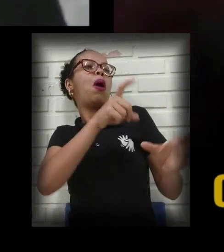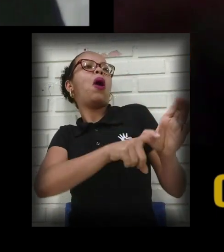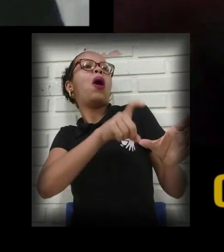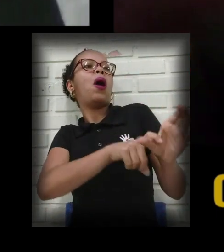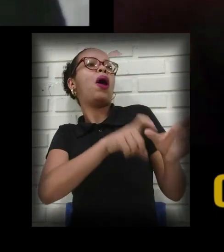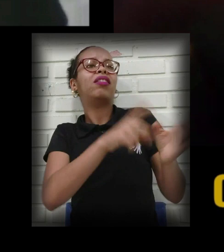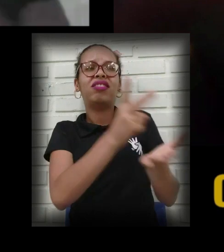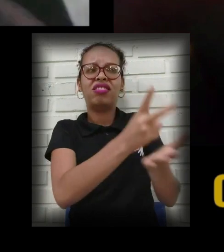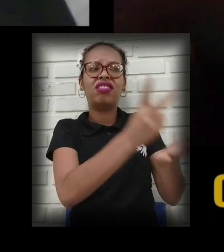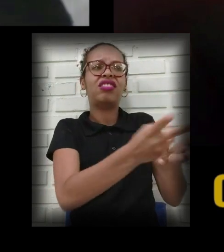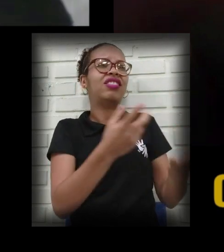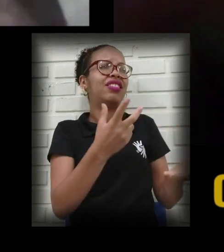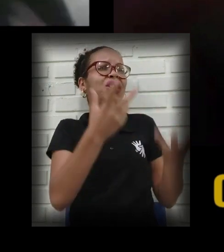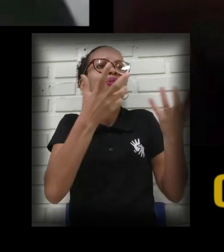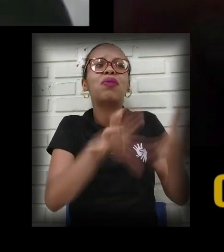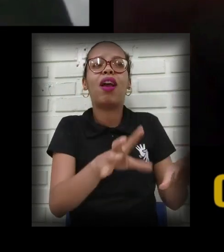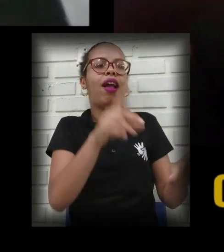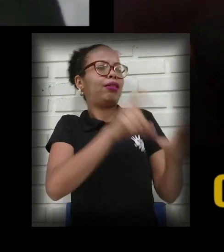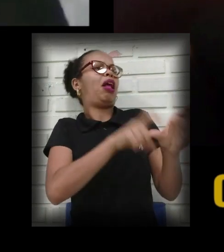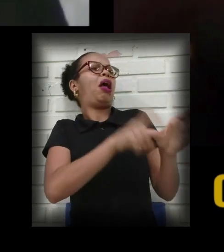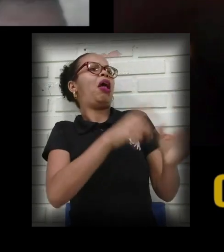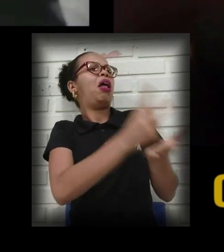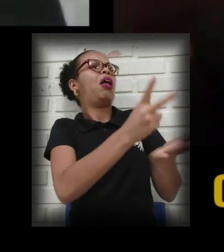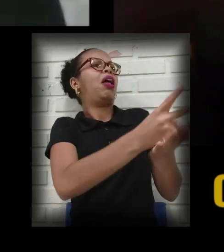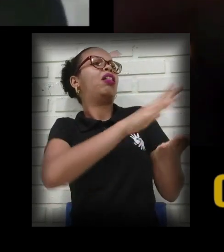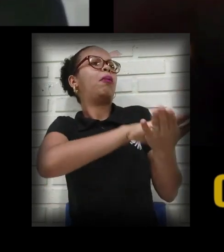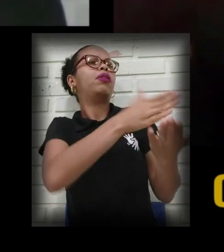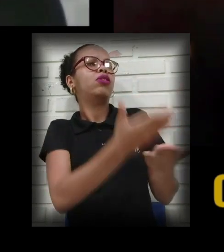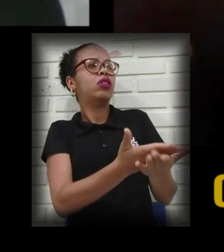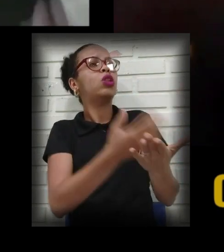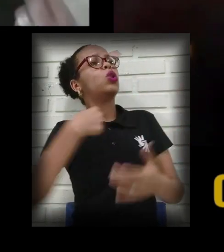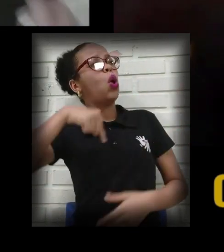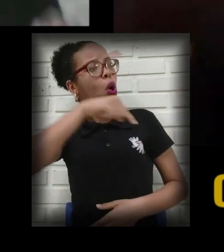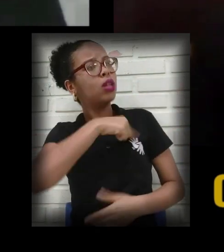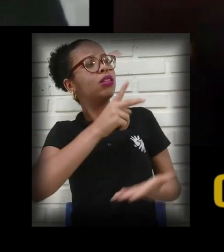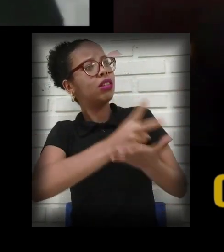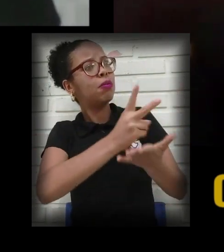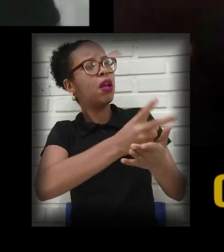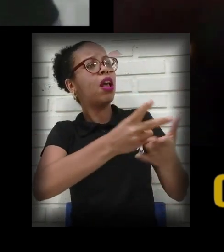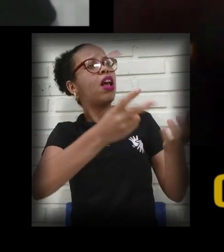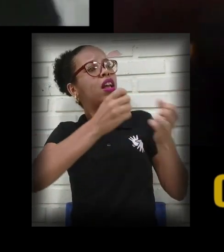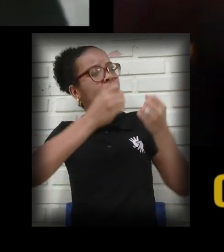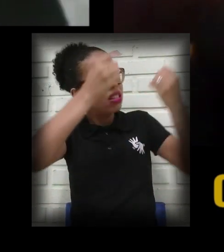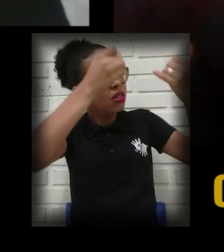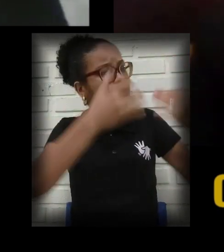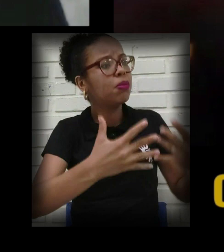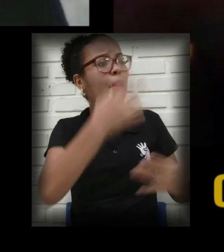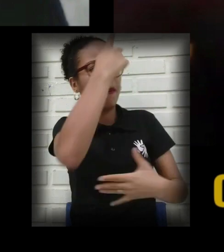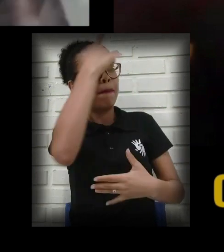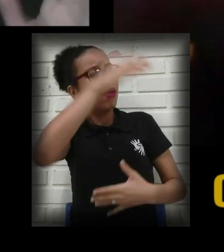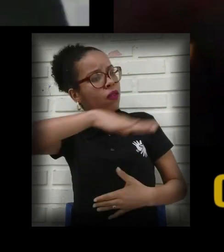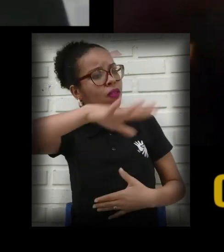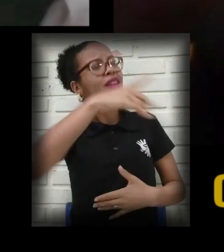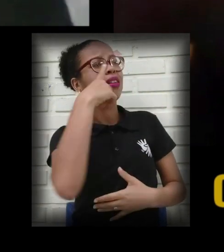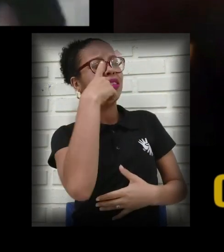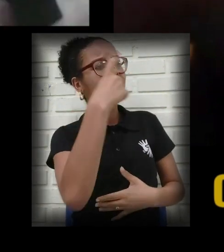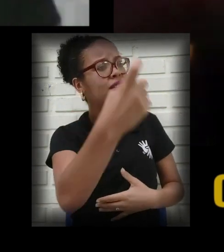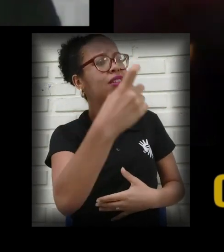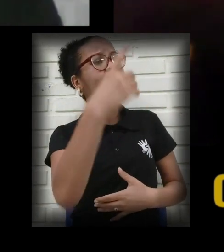entendeu? O intérprete sempre como âncora. A gente sempre ressalva para as pessoas que é interessante aprender, nem que seja o básico